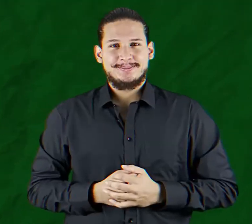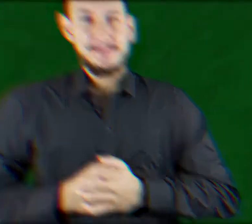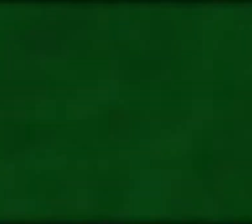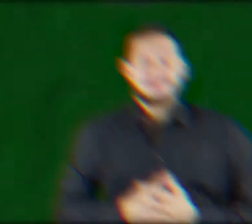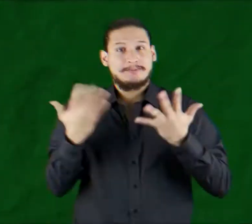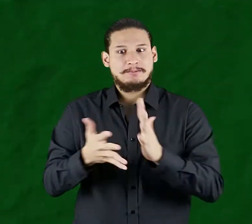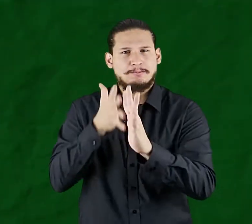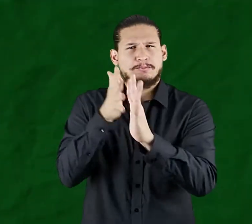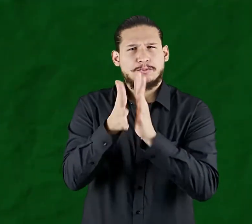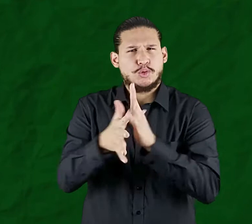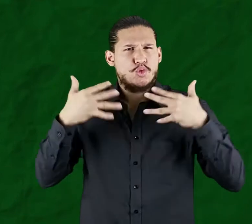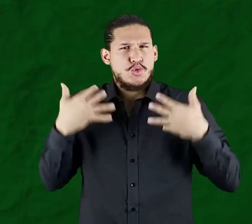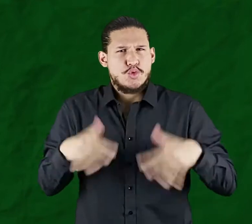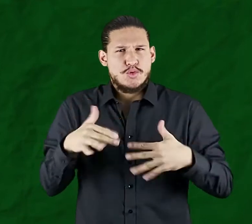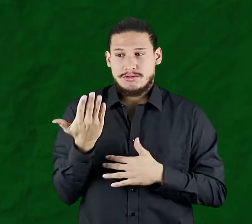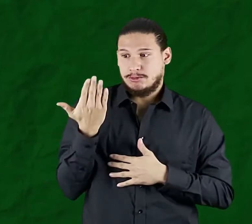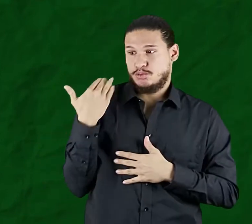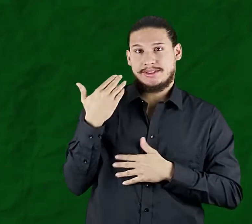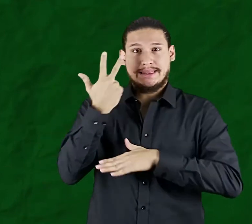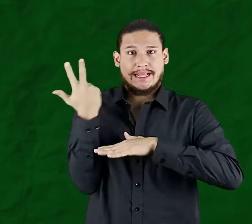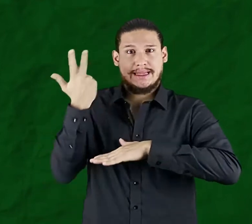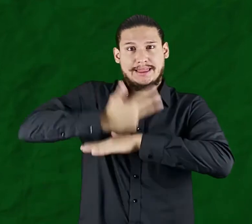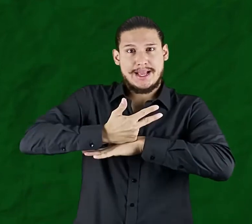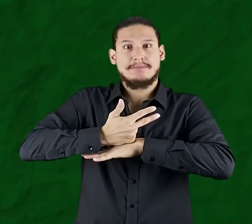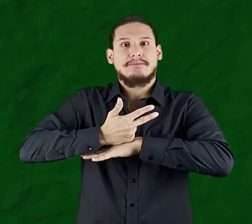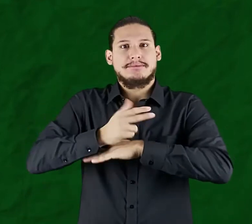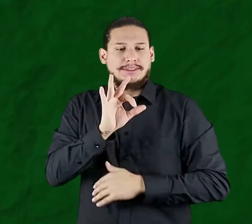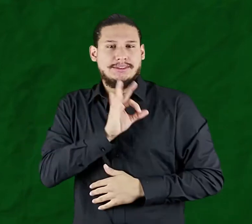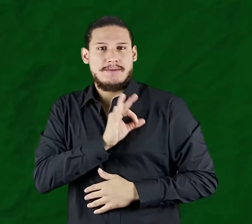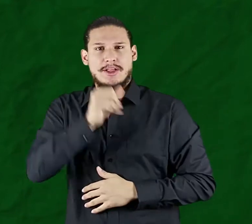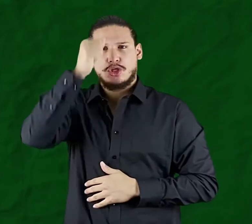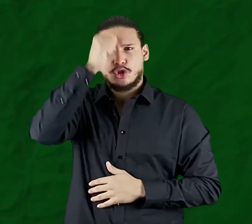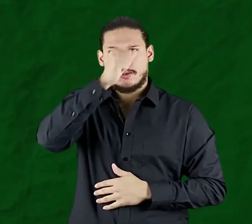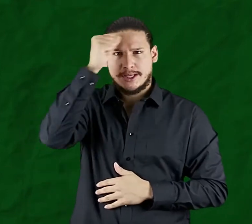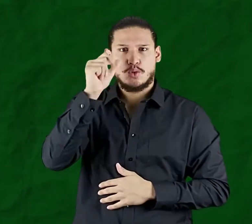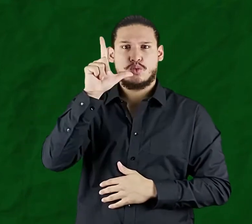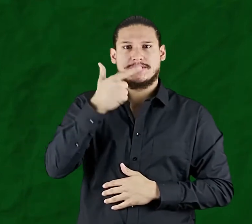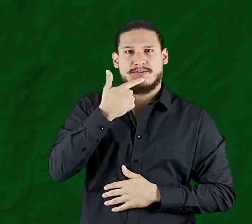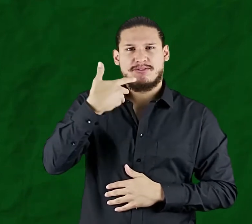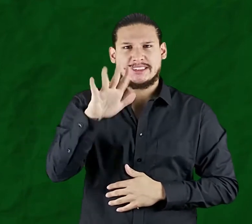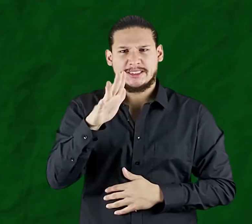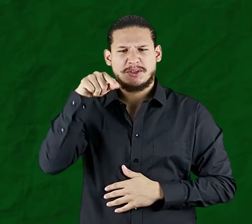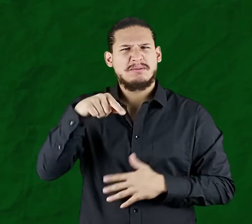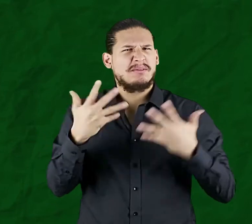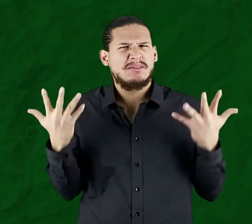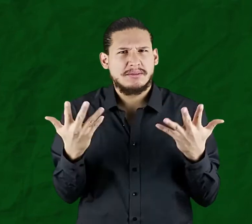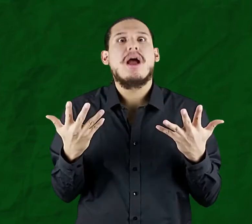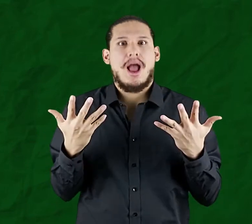a ustedes. El pasado sábado, domingo y lunes festivo, estos tres días, se llevó a cabo la Asamblea